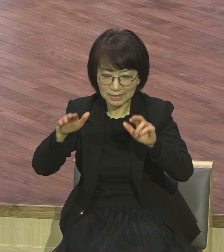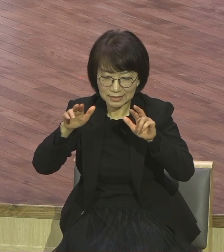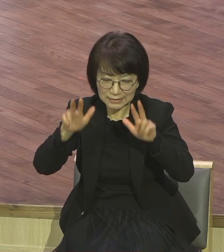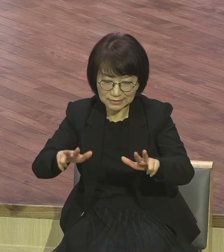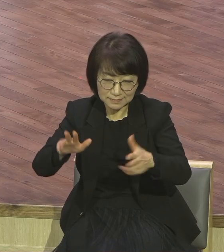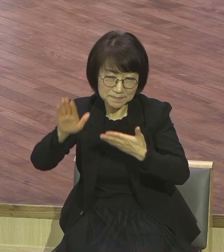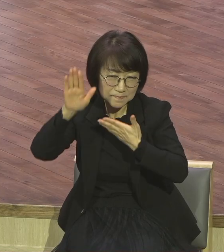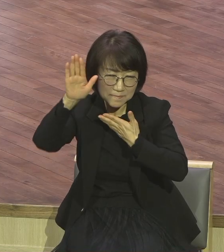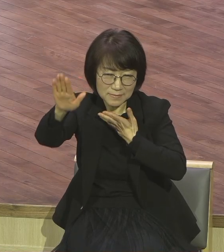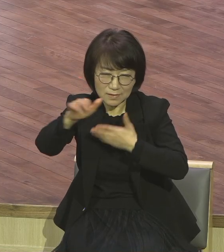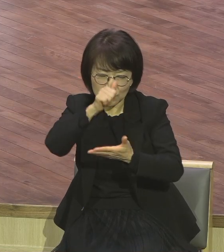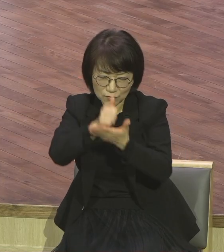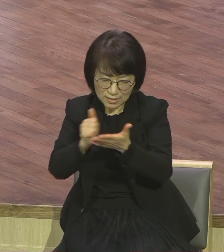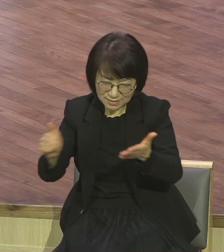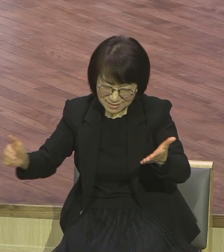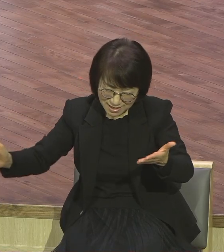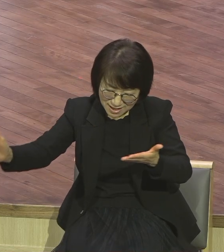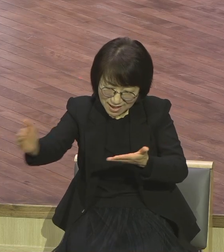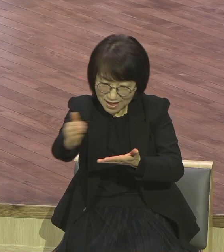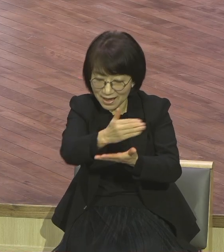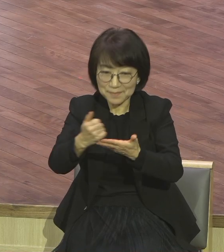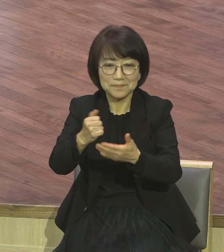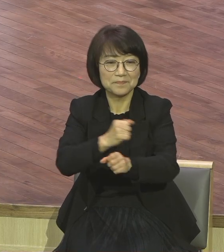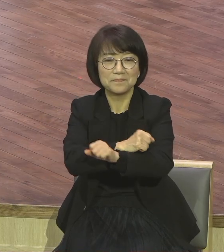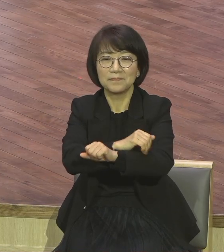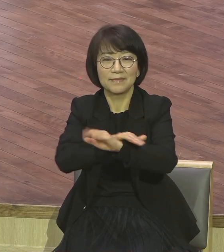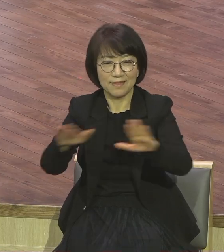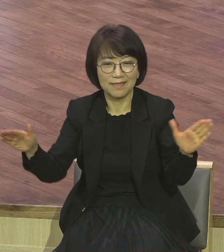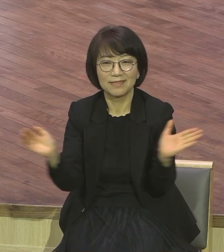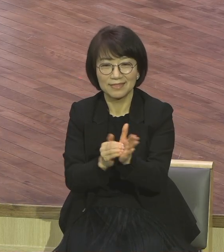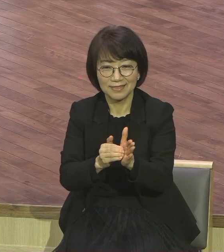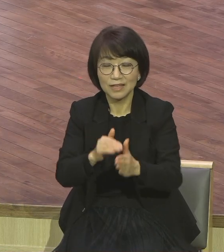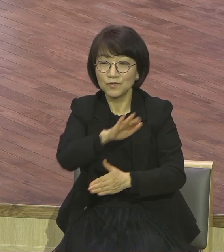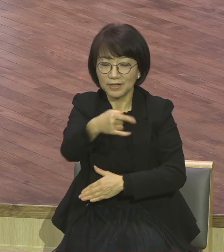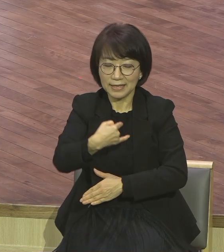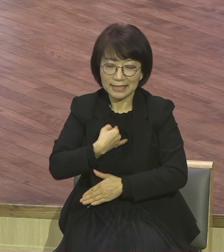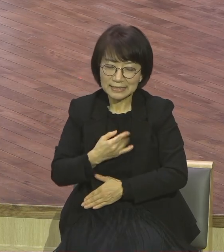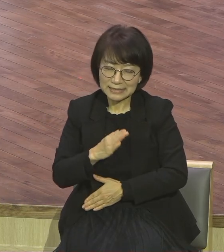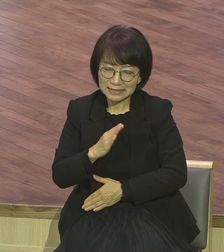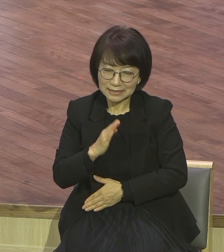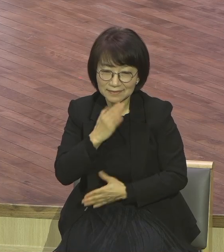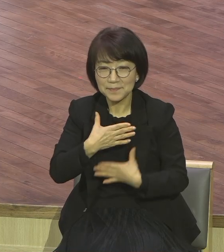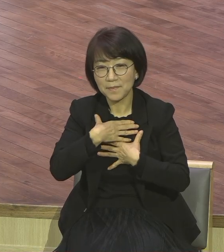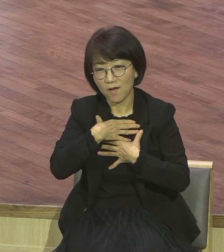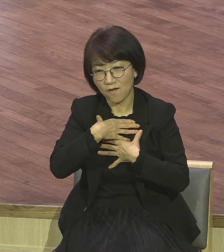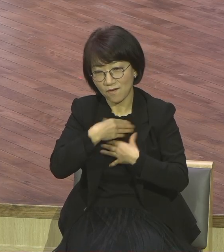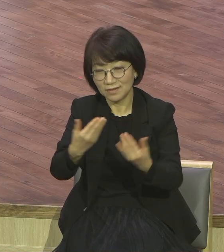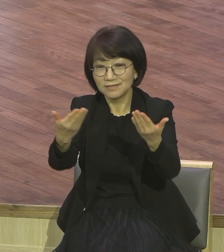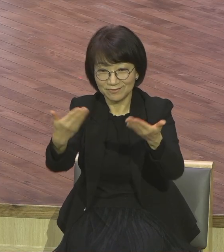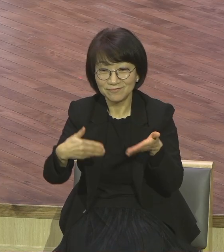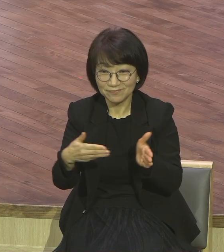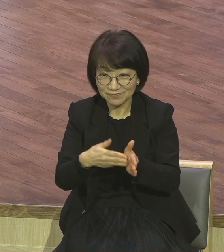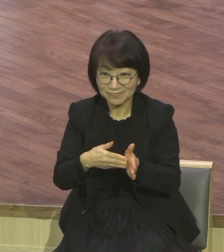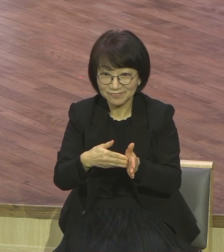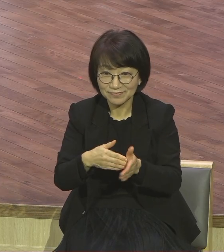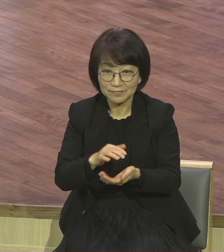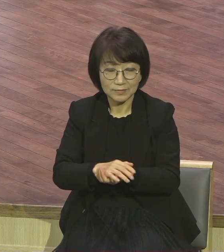다 해결해 주시고 우리에게 뭐 주셨죠? 참 평안을 주셨다. 죄산받은 사람의 특징이 뭐냐?